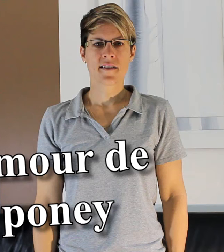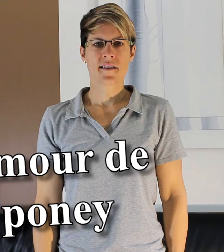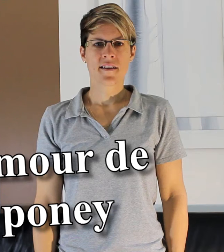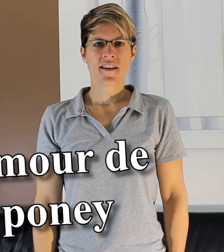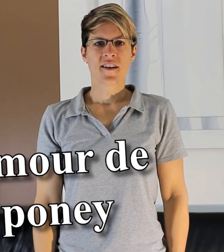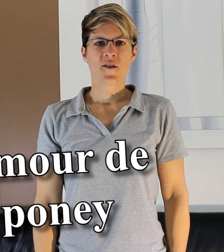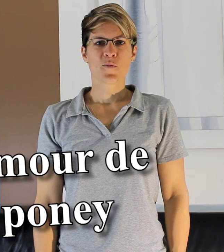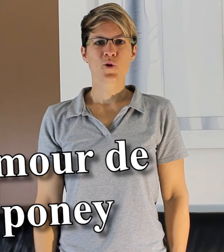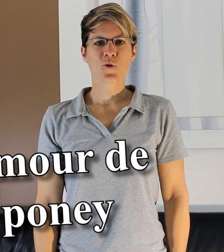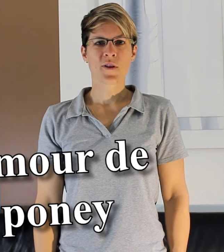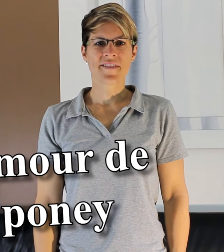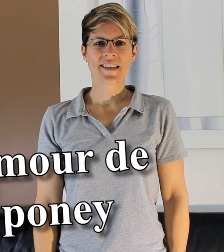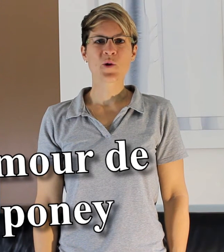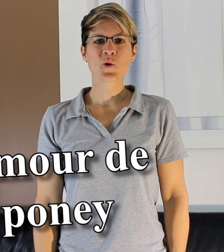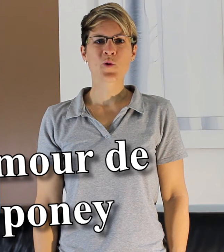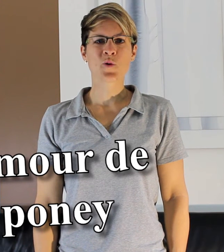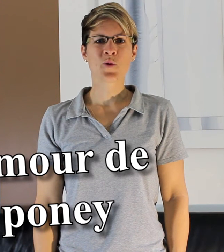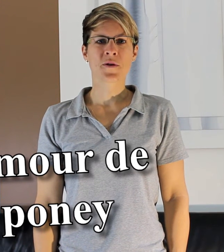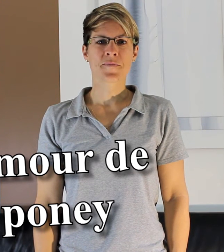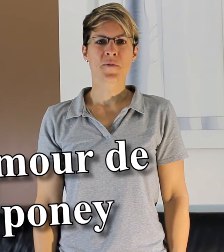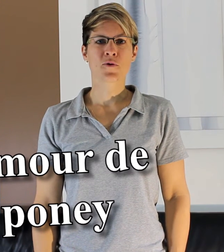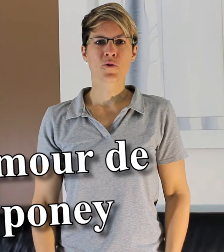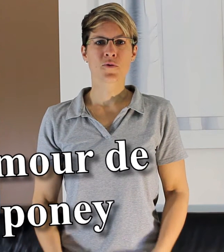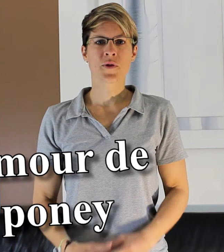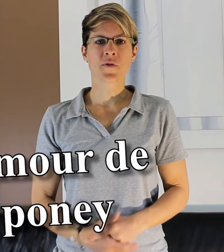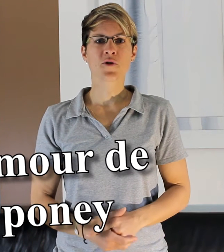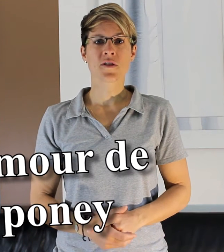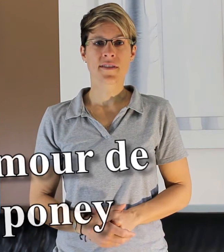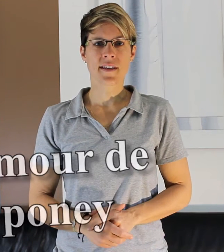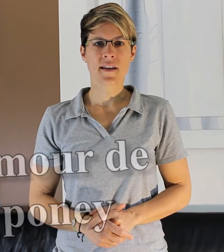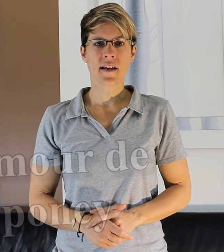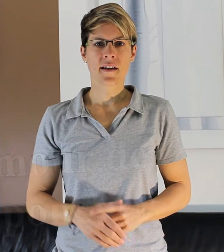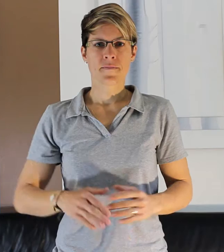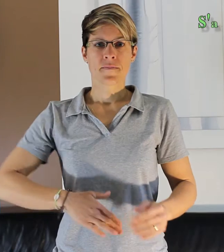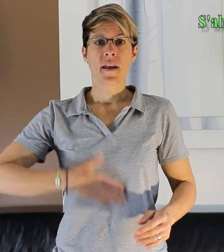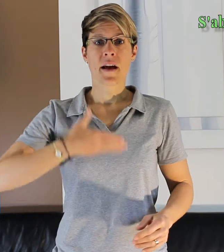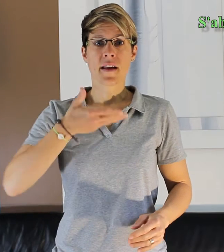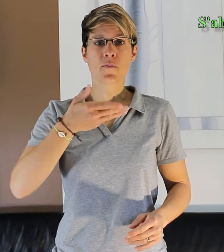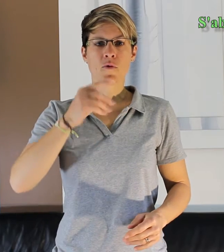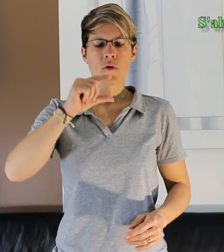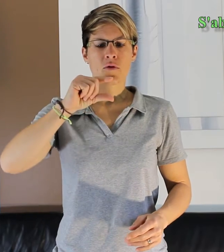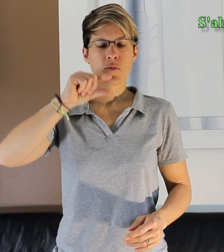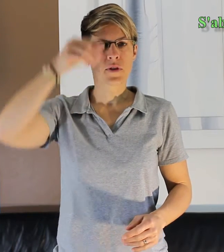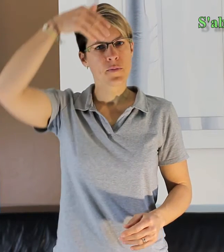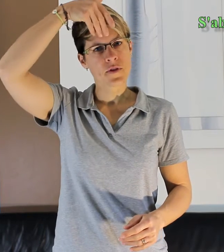Bonjour, la vidéo du jour. Aujourd'hui, je vais vous chanter un amour de petit poney.